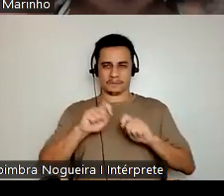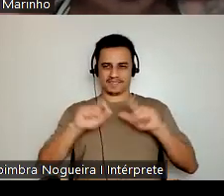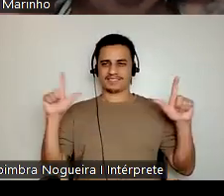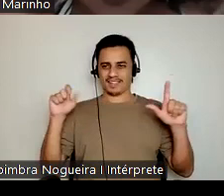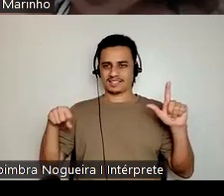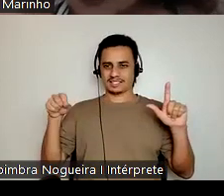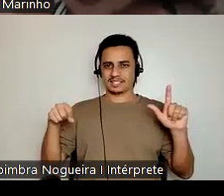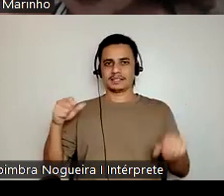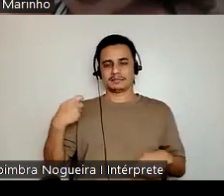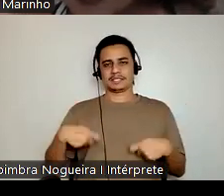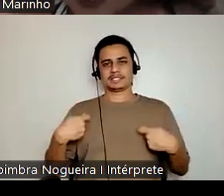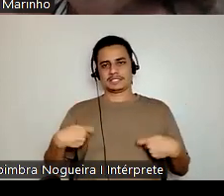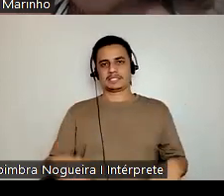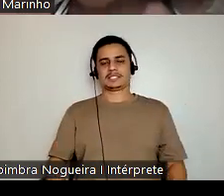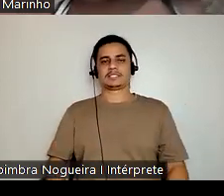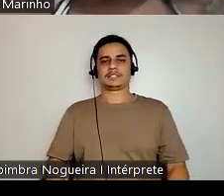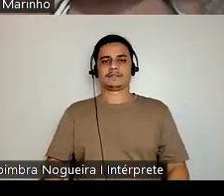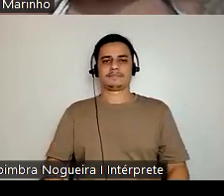Deixa eu... apresentação de slide.